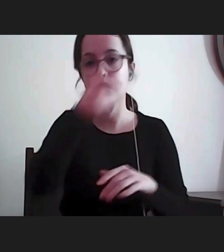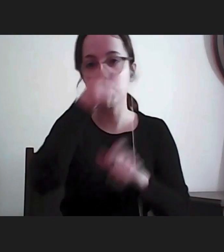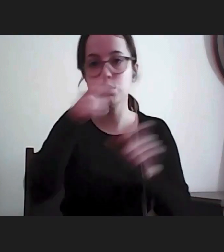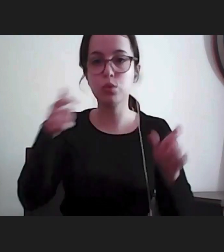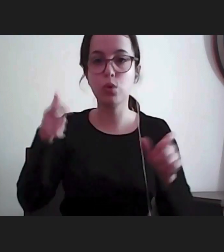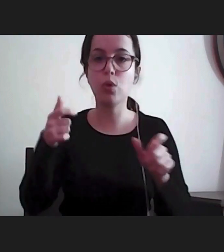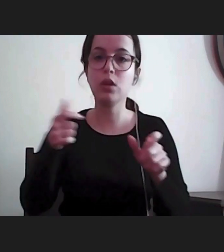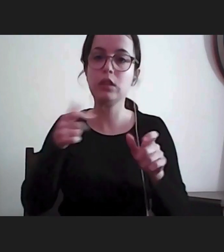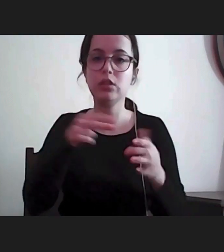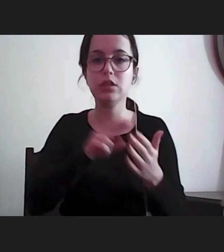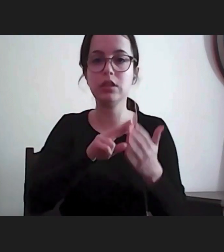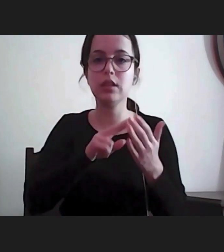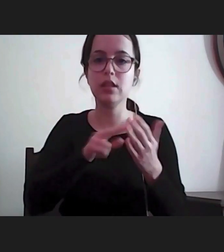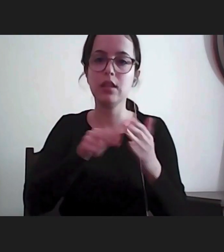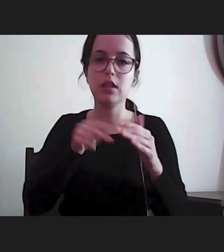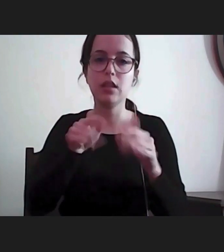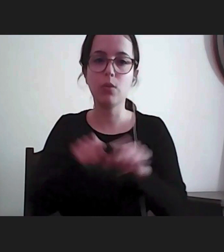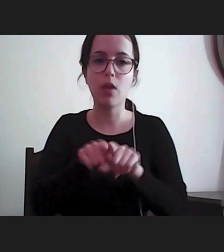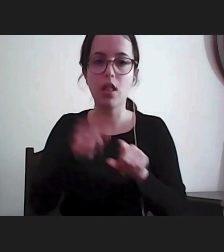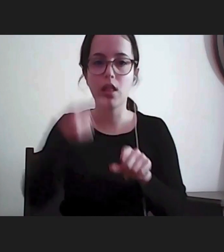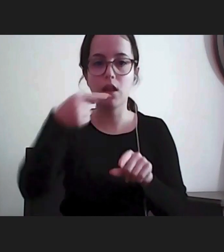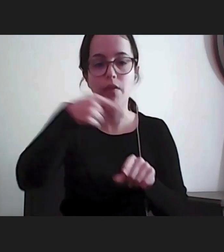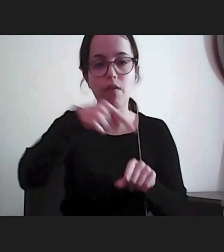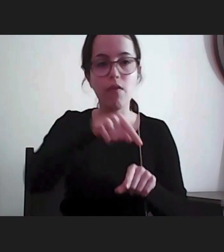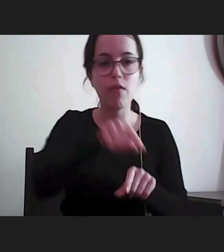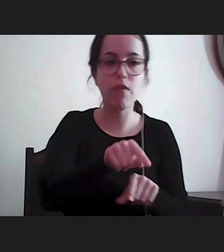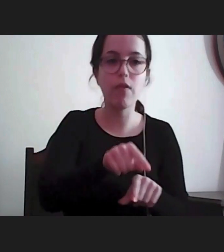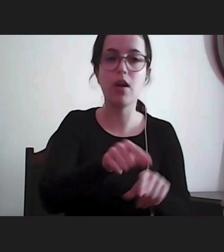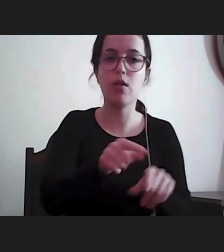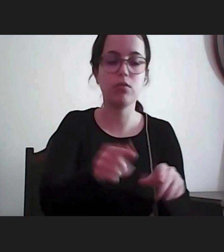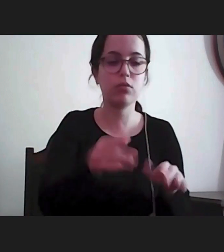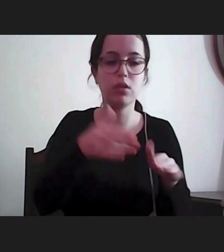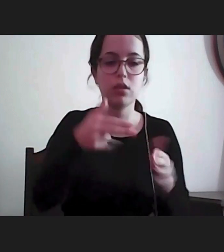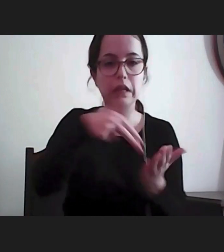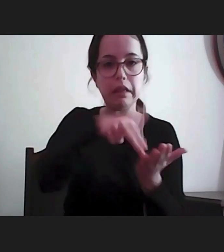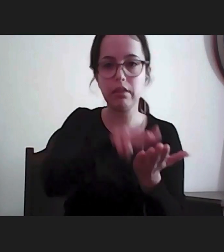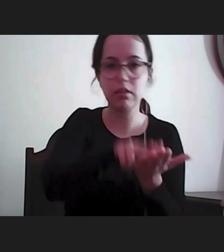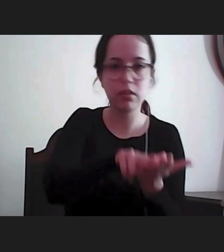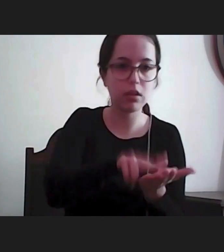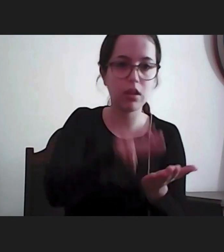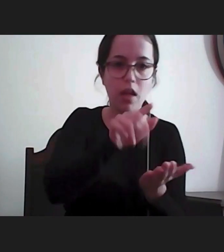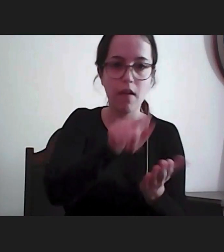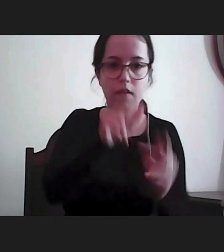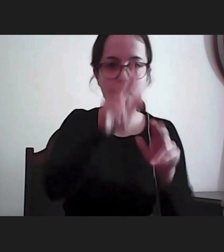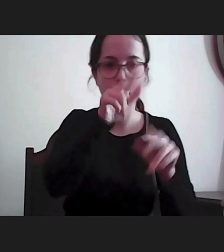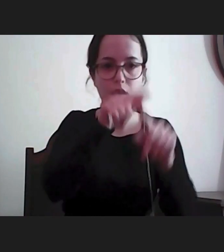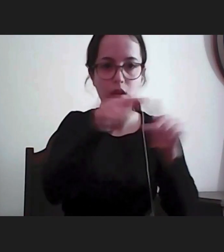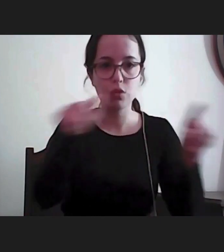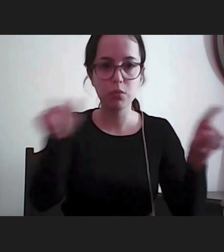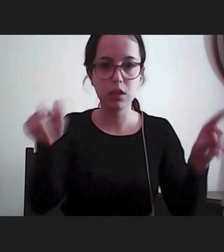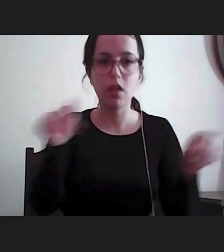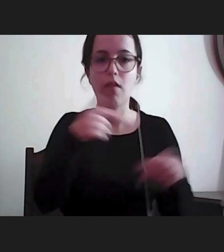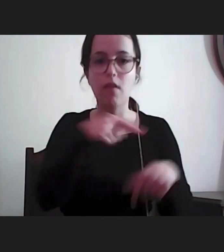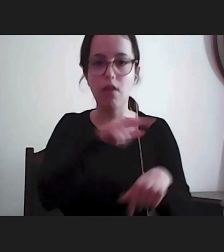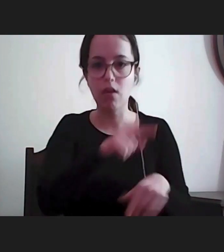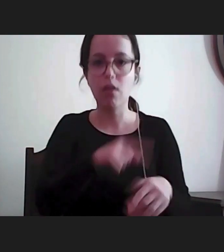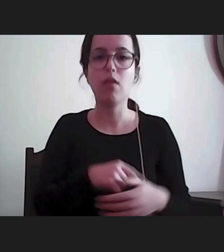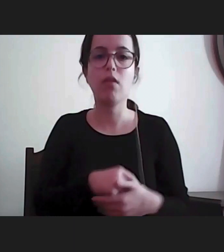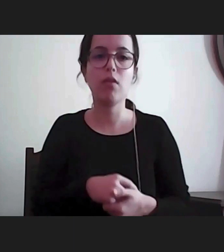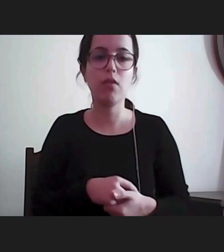todos estes espaços estão hoje, por via do mecanismo de prevenção, sob a alçada